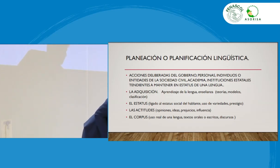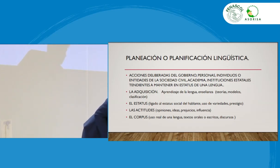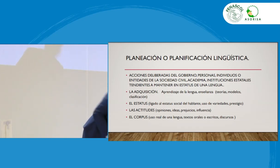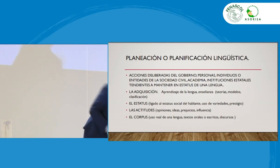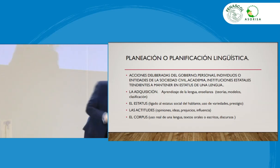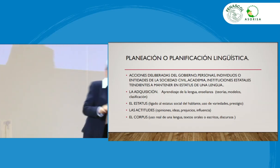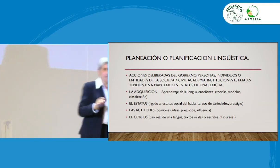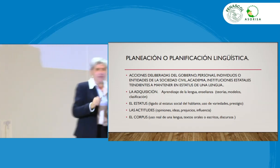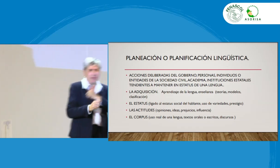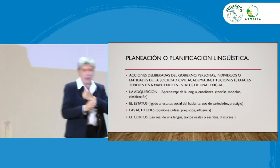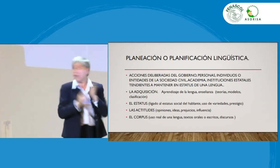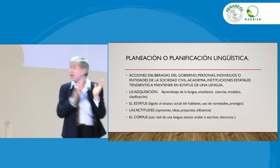Bueno, la siguiente, por favor.